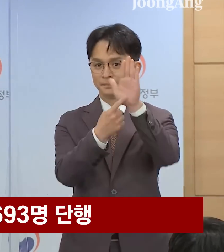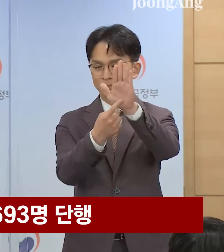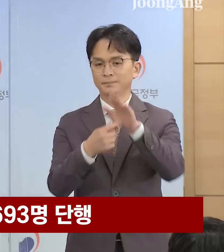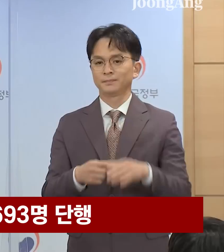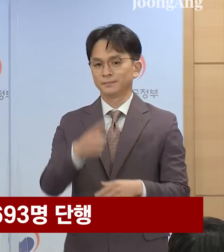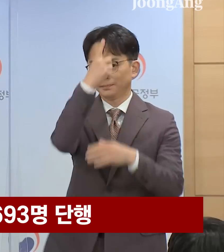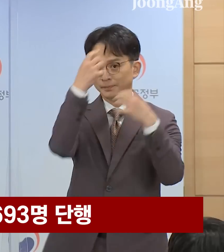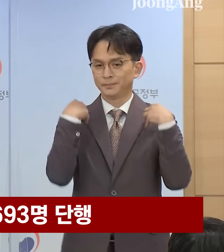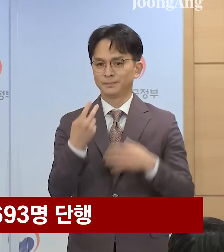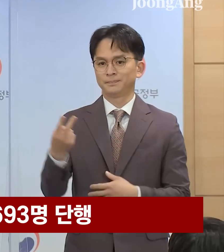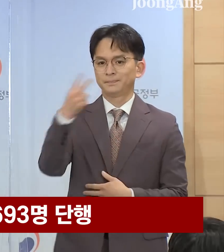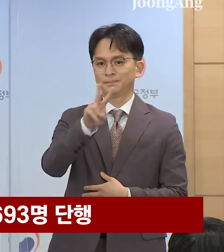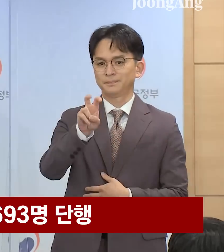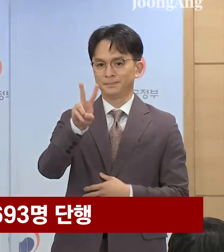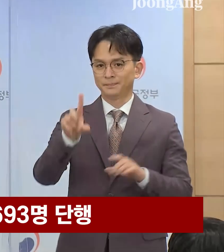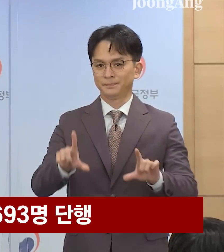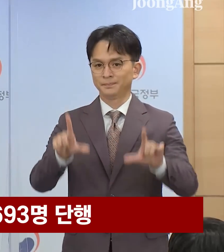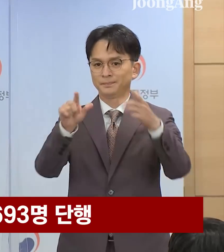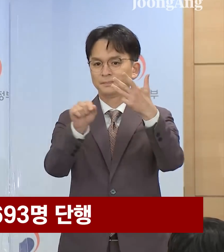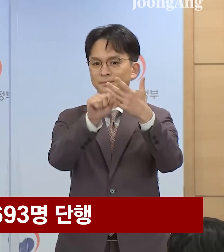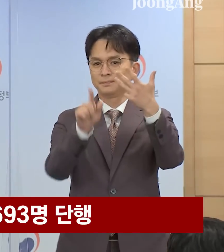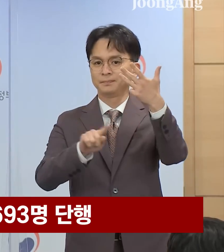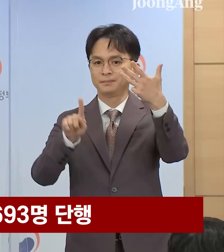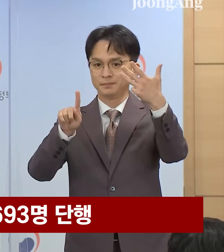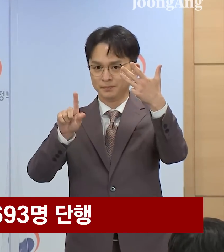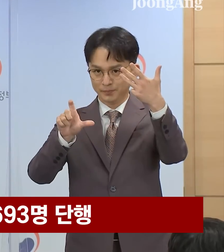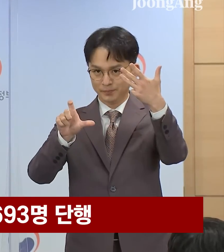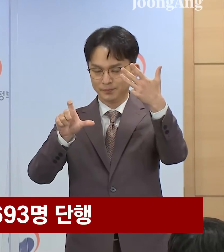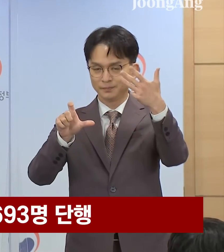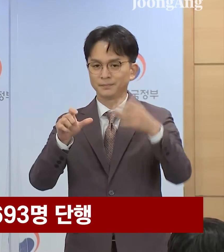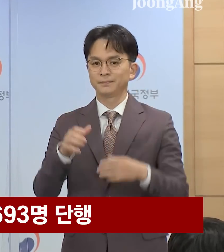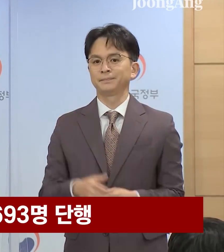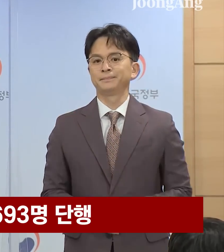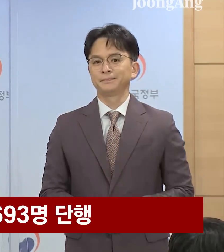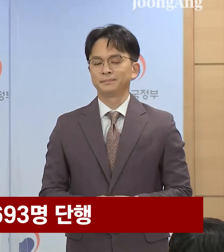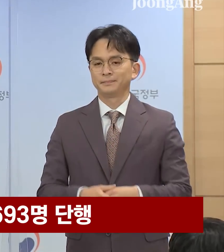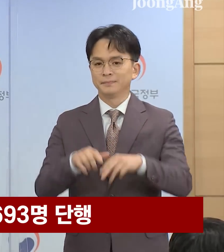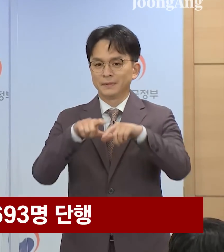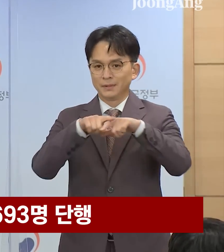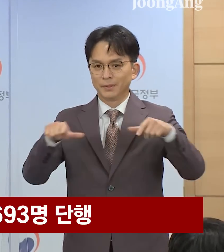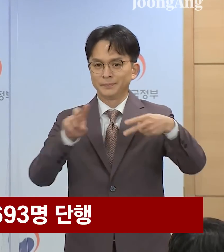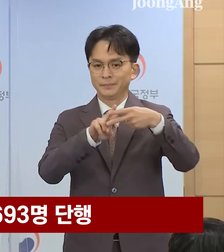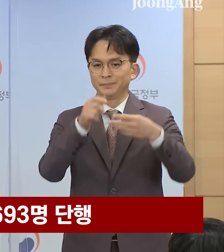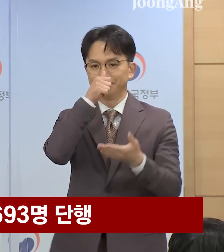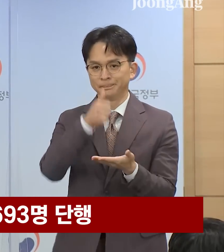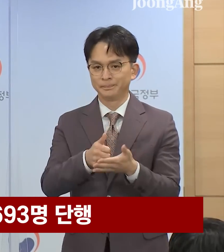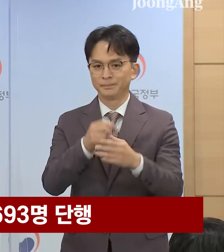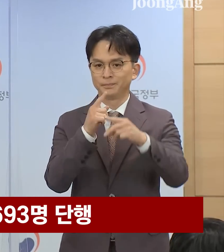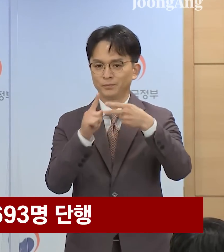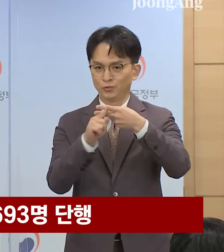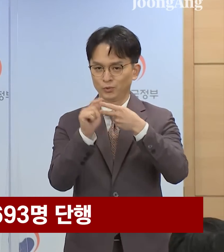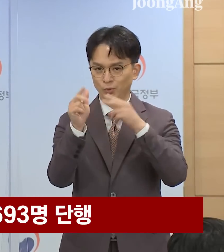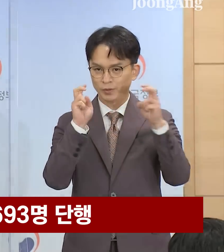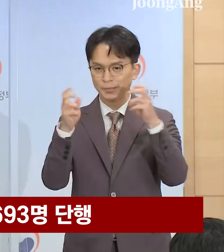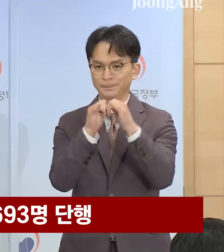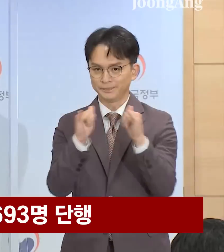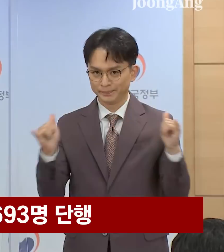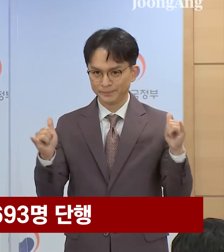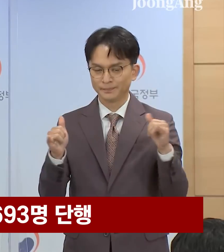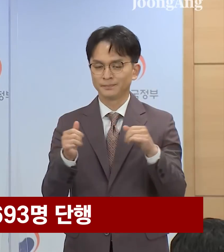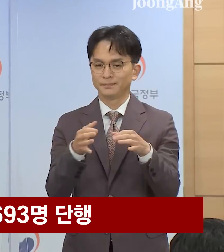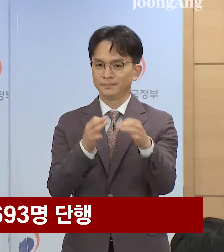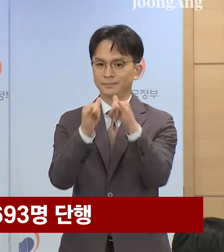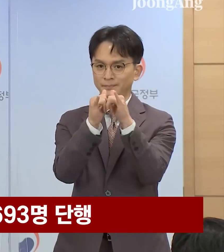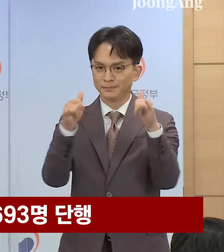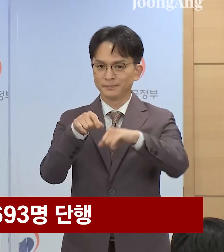정부는 2022년 8월 15일자로 일반형사범을 비롯해서 중소기업인, 소상공인, 특별